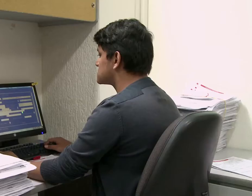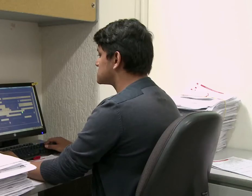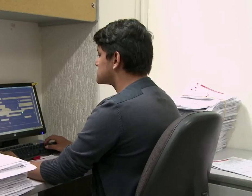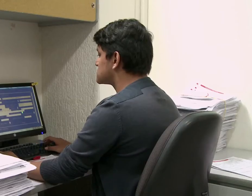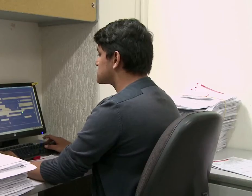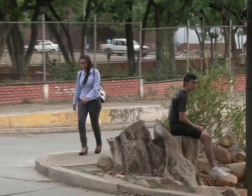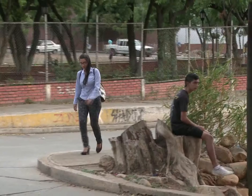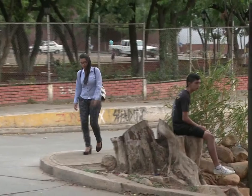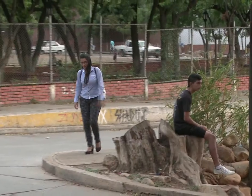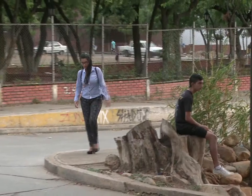trabajando.